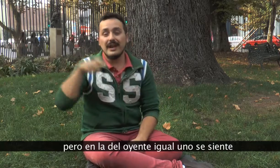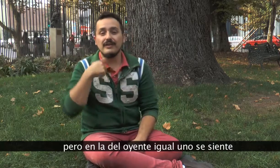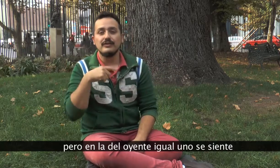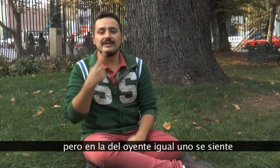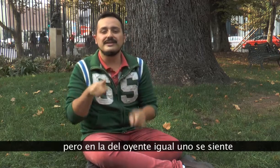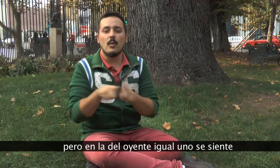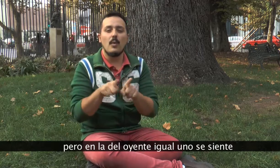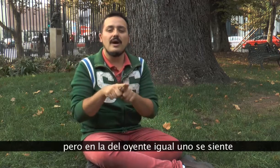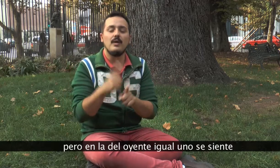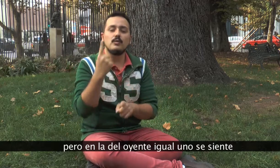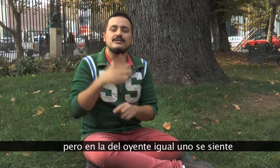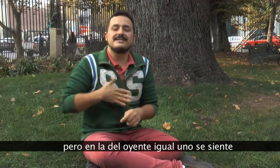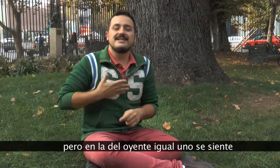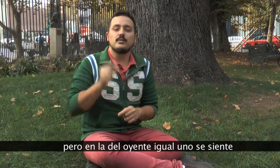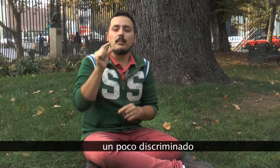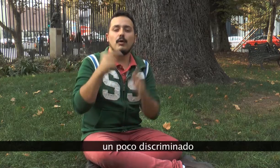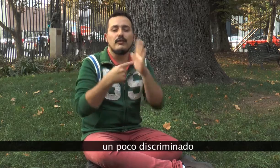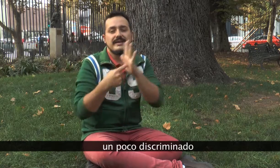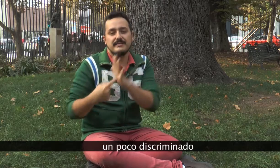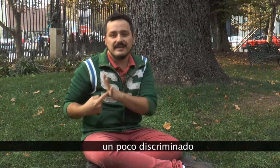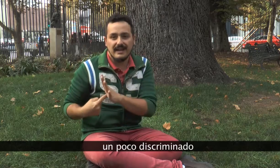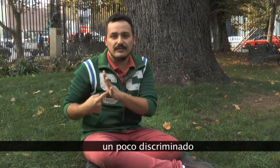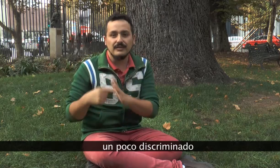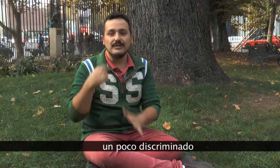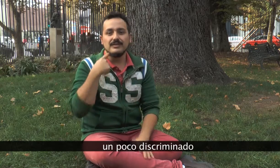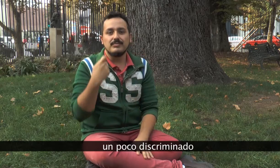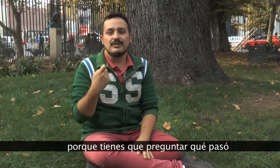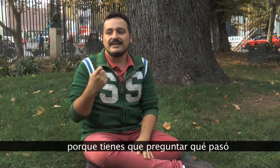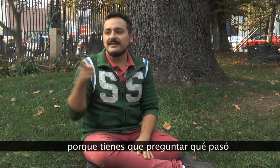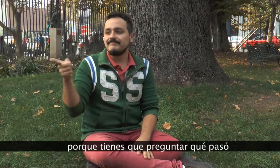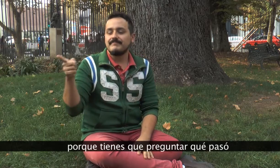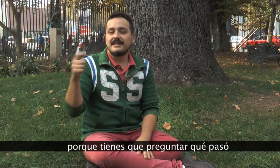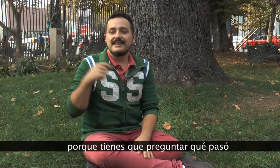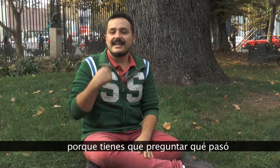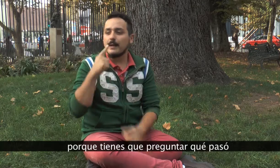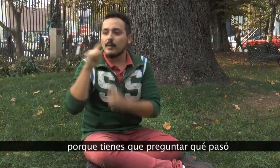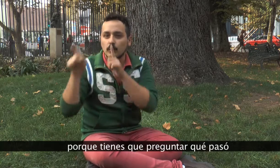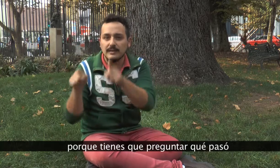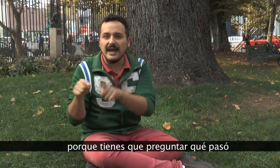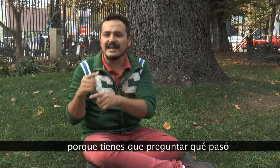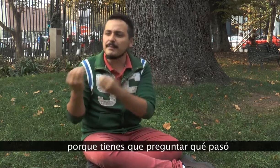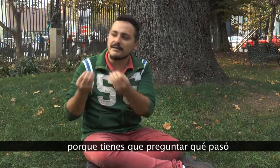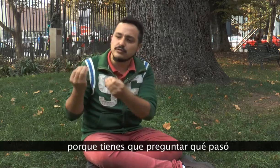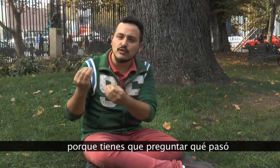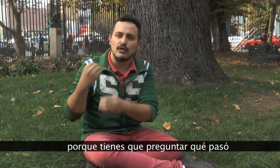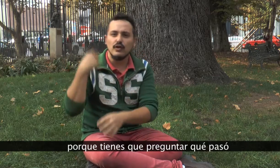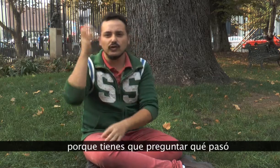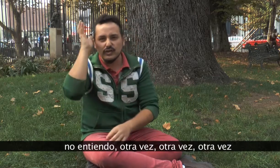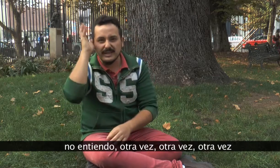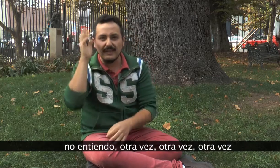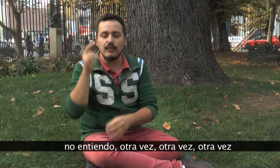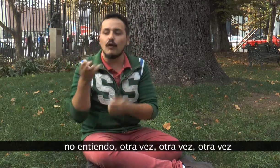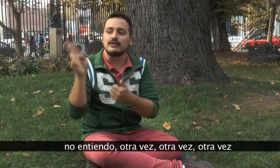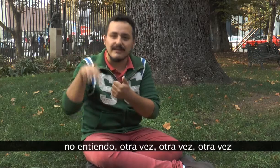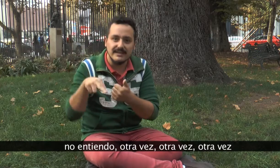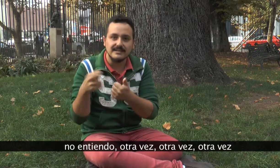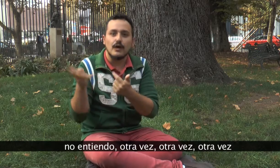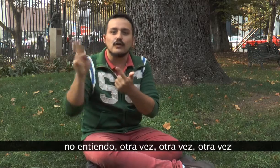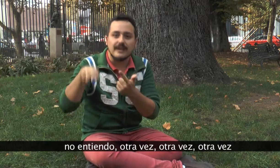en la de los oyentes igual uno se siente un poco discriminado porque tienen que preguntar qué pasó, no entiendo, otra vez, otra